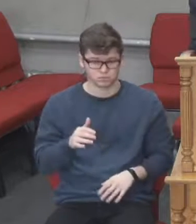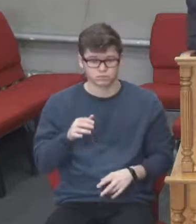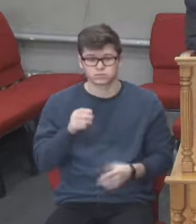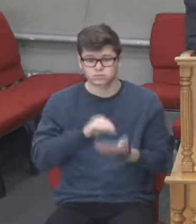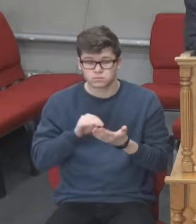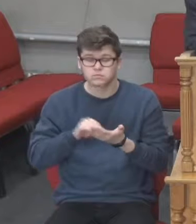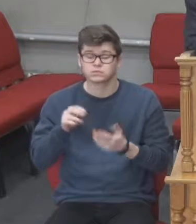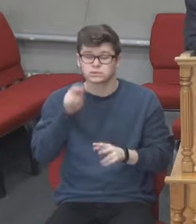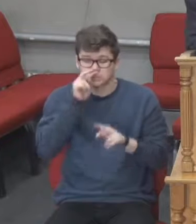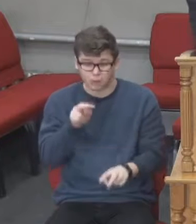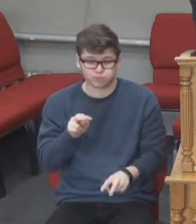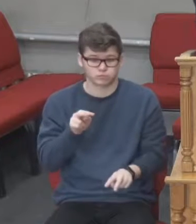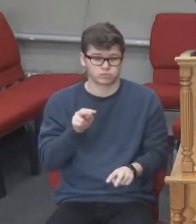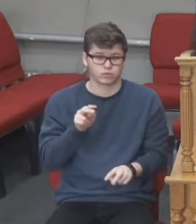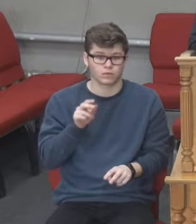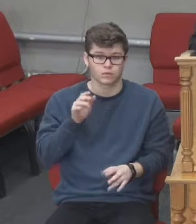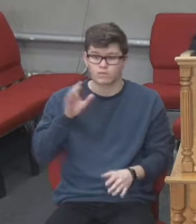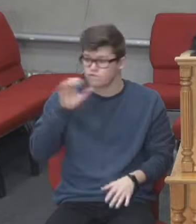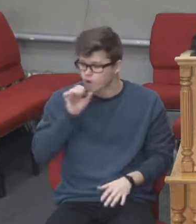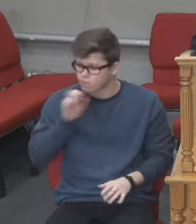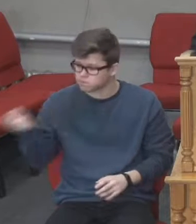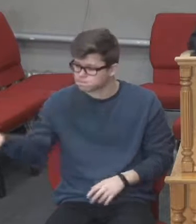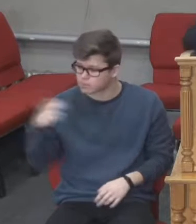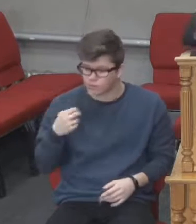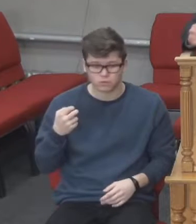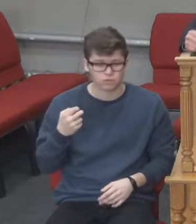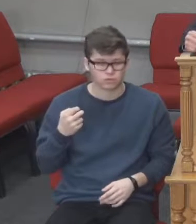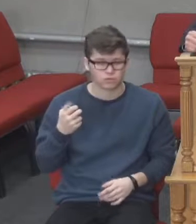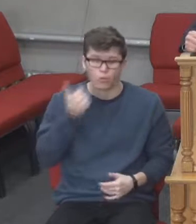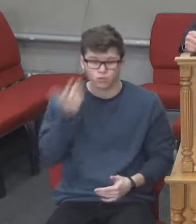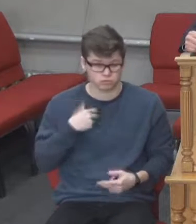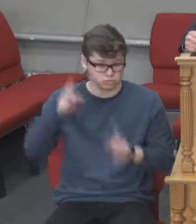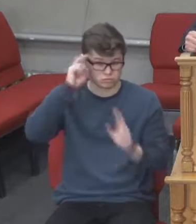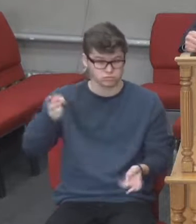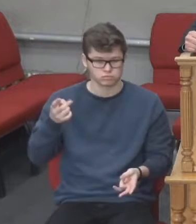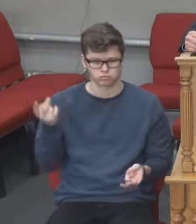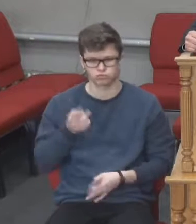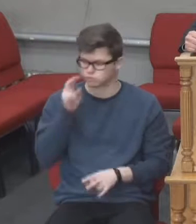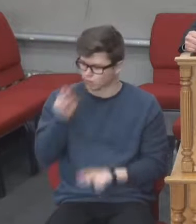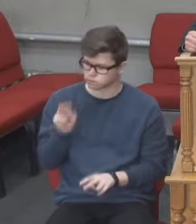знаєте, коли може злодій прийти і підкопати. Будьте насторожі.